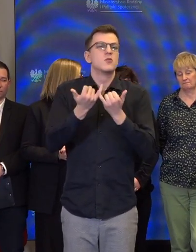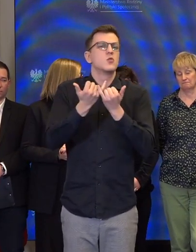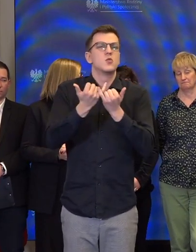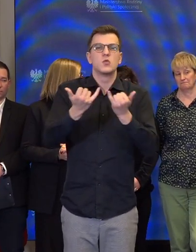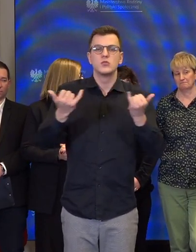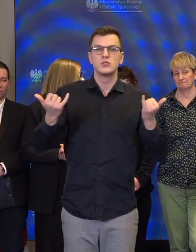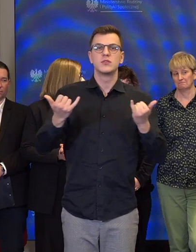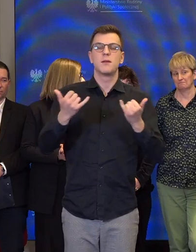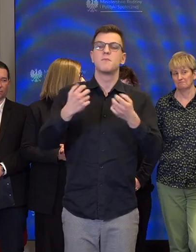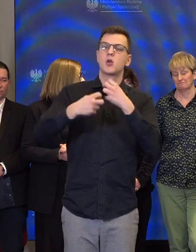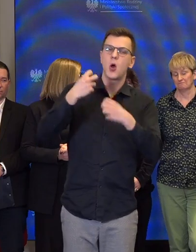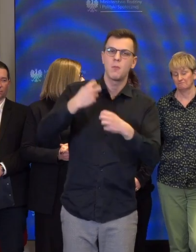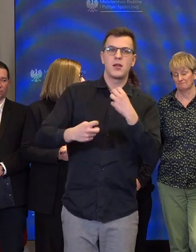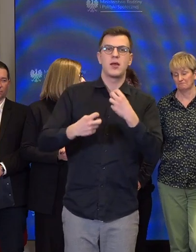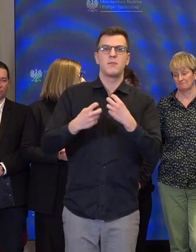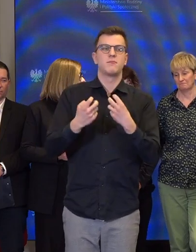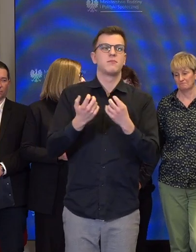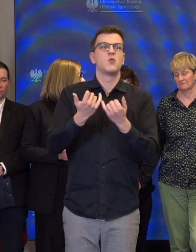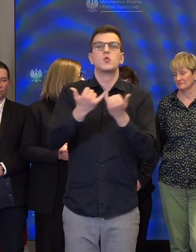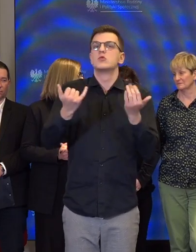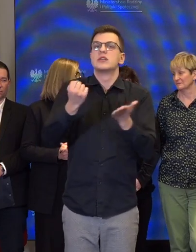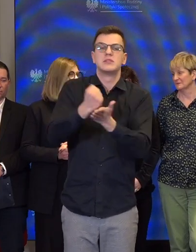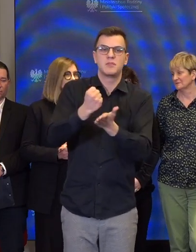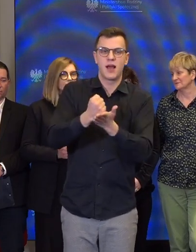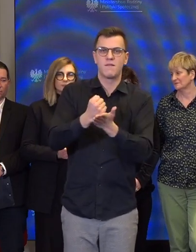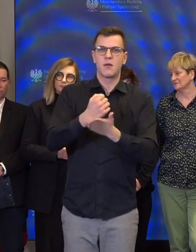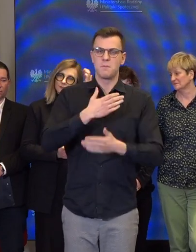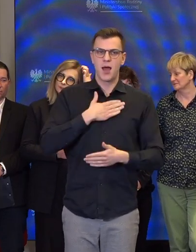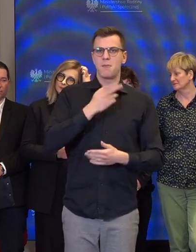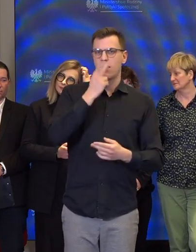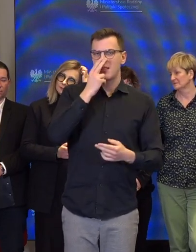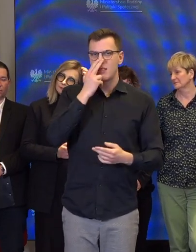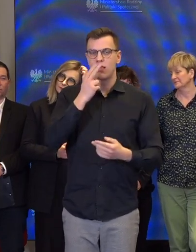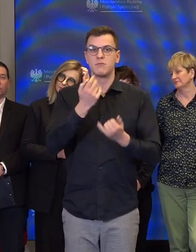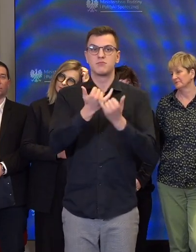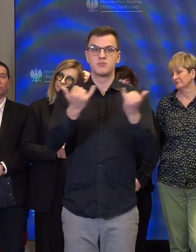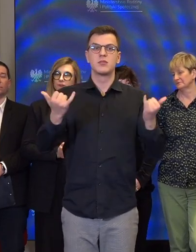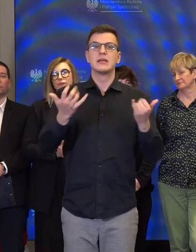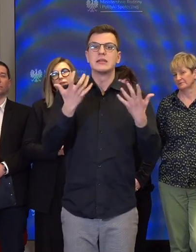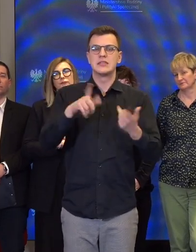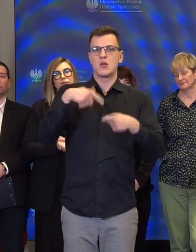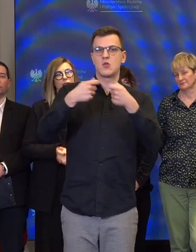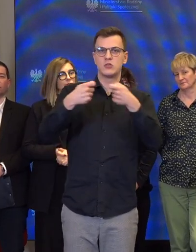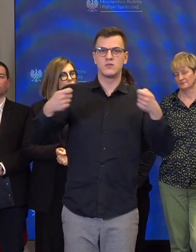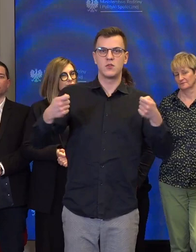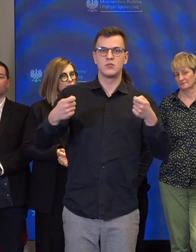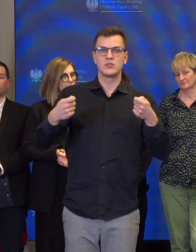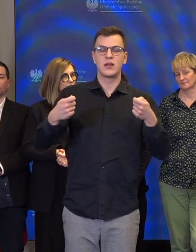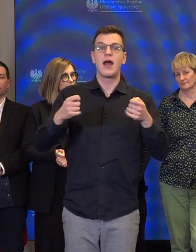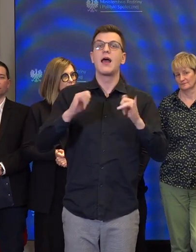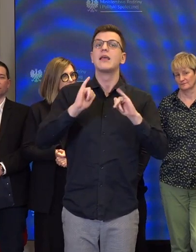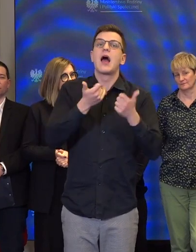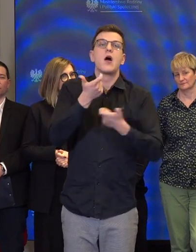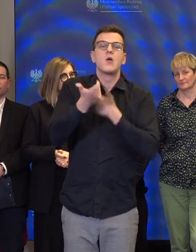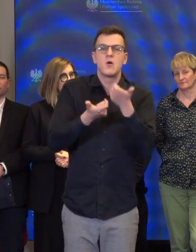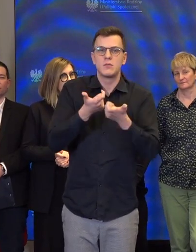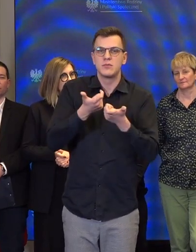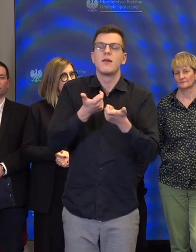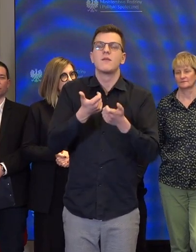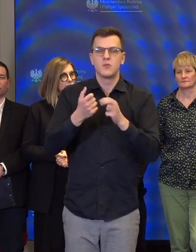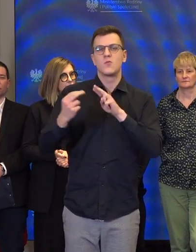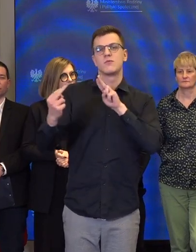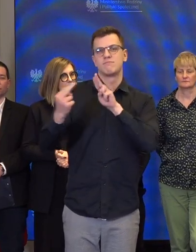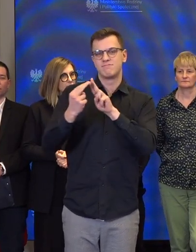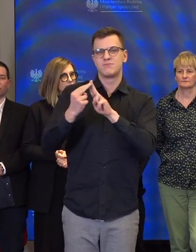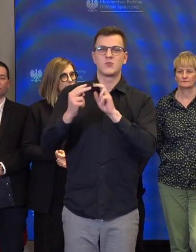sprawach, problemach, które nas dotyczą, które chcemy rozwiązać i szukamy drogi, jak te sprawy,